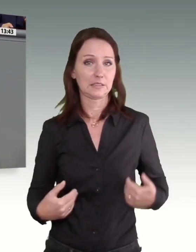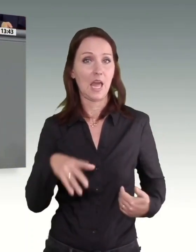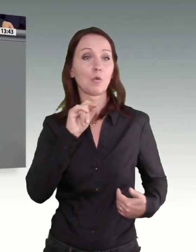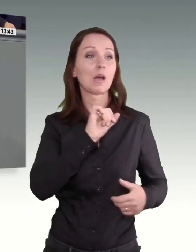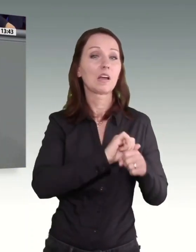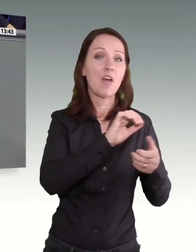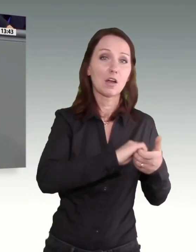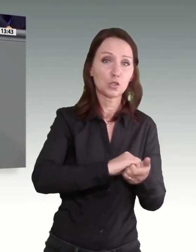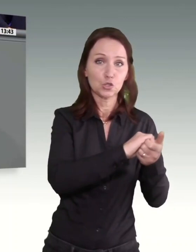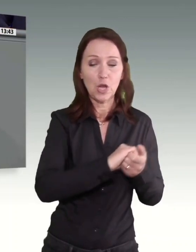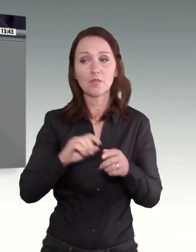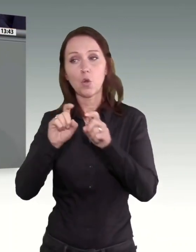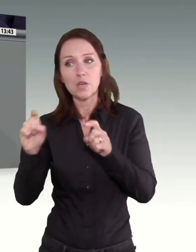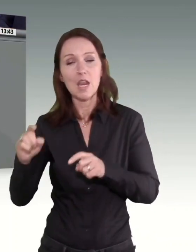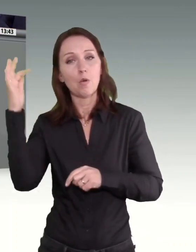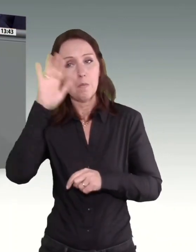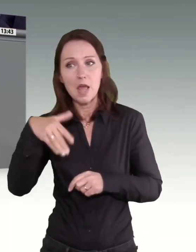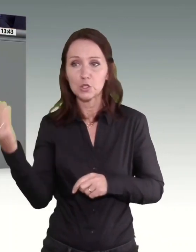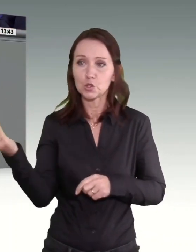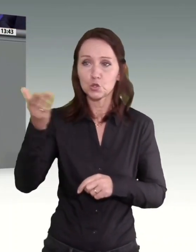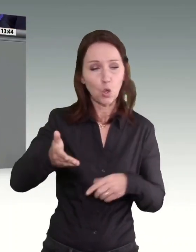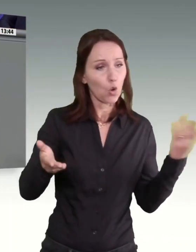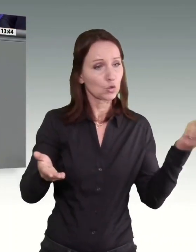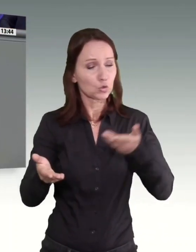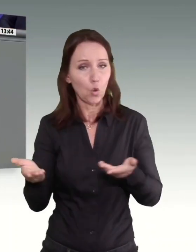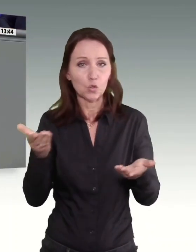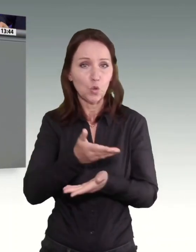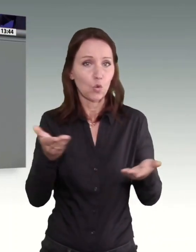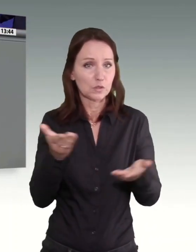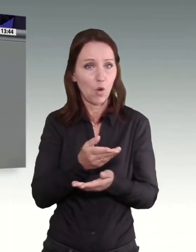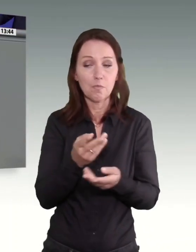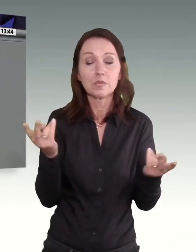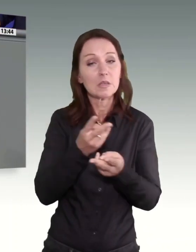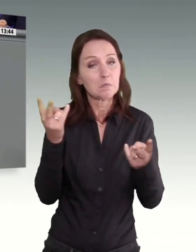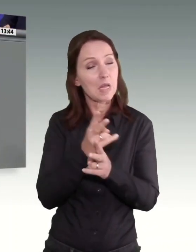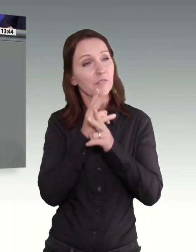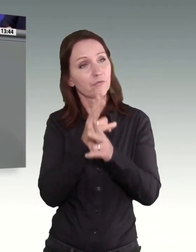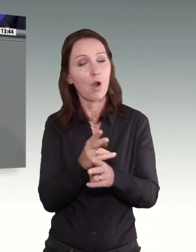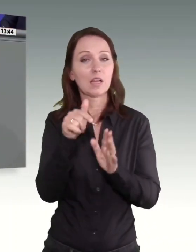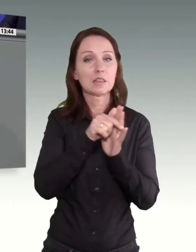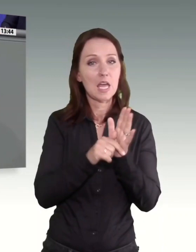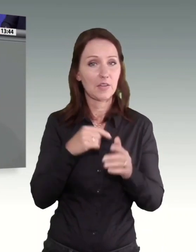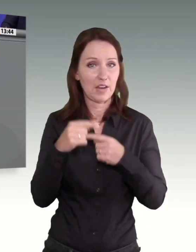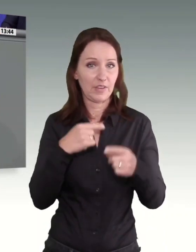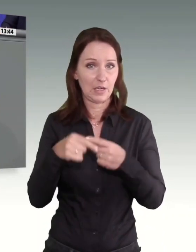Unternehmen, einfließen. Beide Seiten orientieren sich dabei an der Tarifentwicklung, genau das ist auch sinnvoll, damit nicht bei jeder neuen